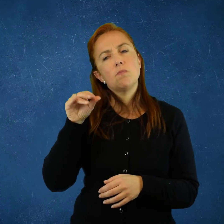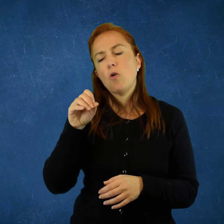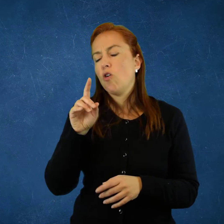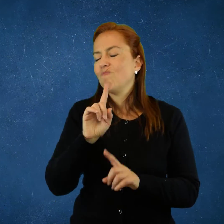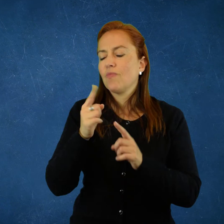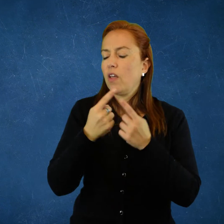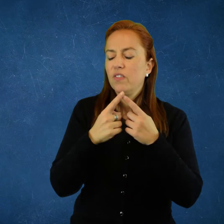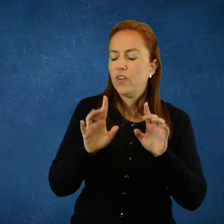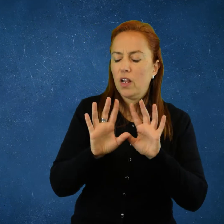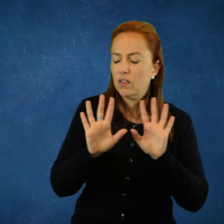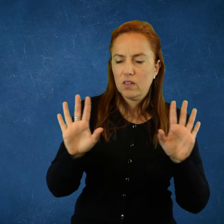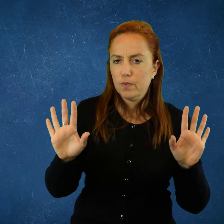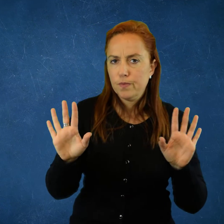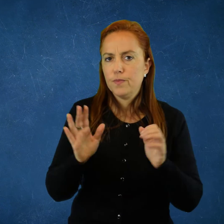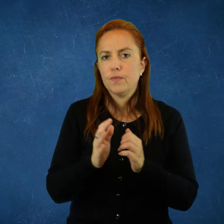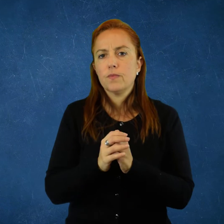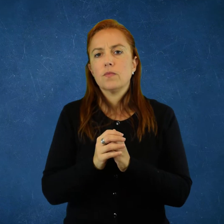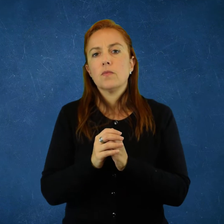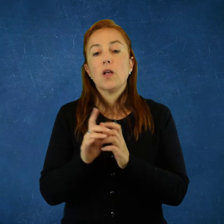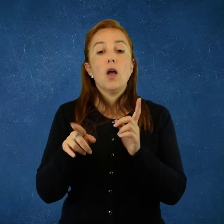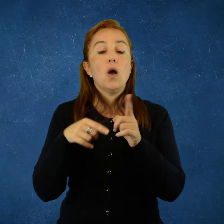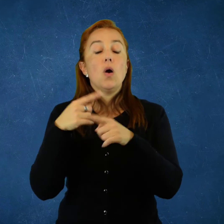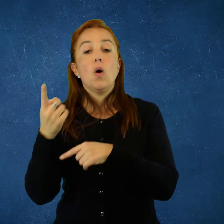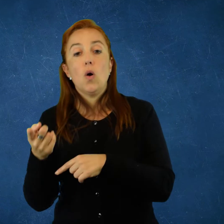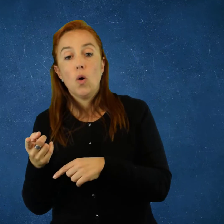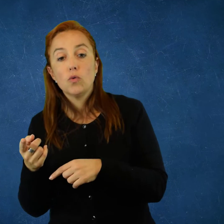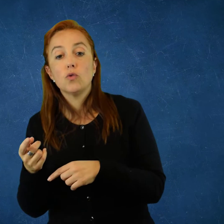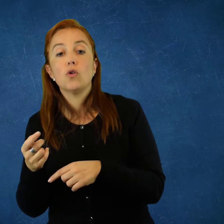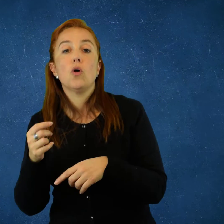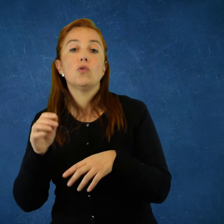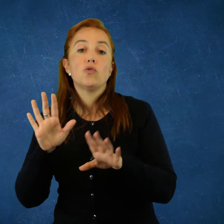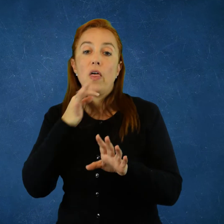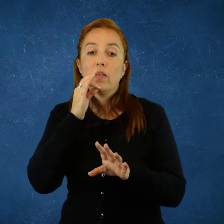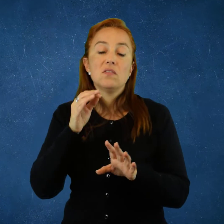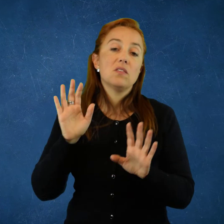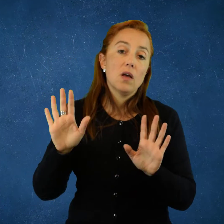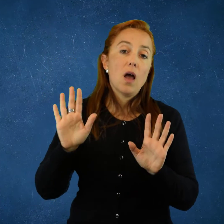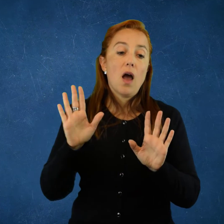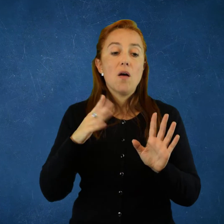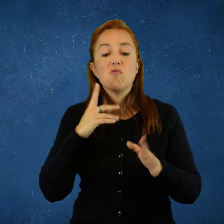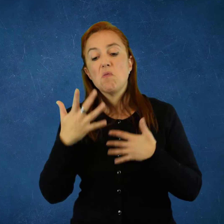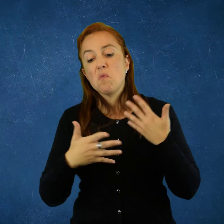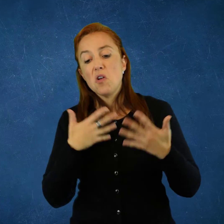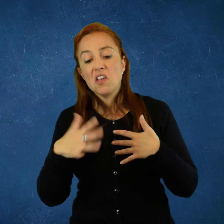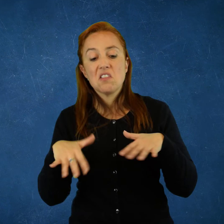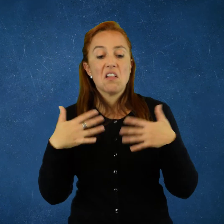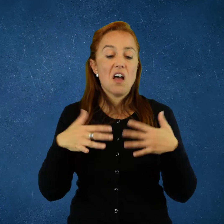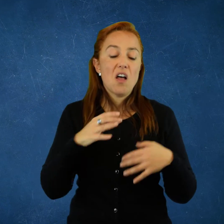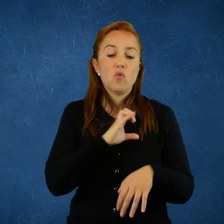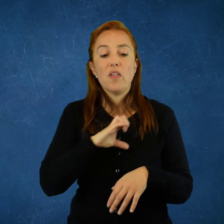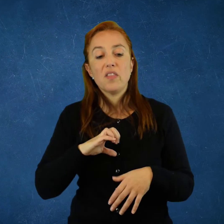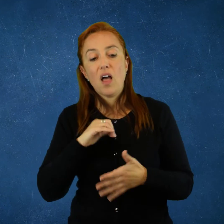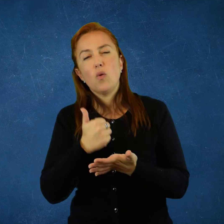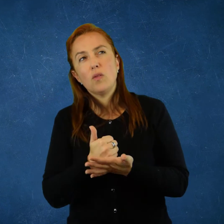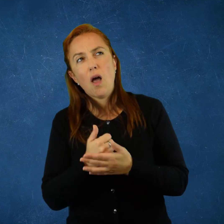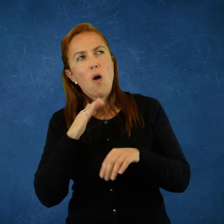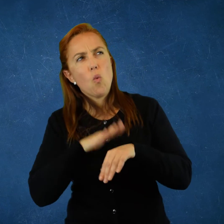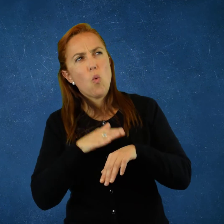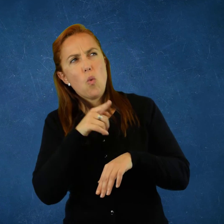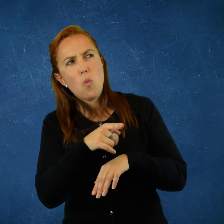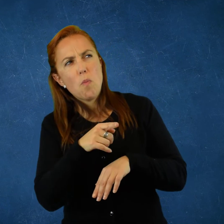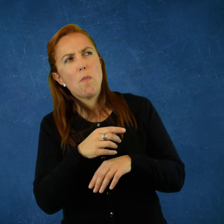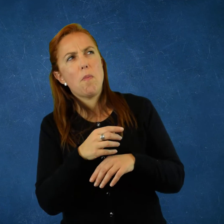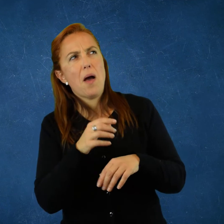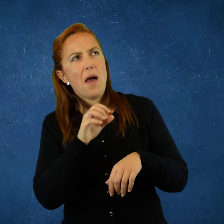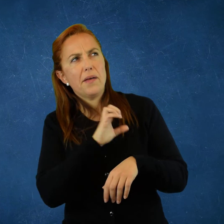explican el fenómeno imperialista por otro lado. Y por supuesto están los kenecianos que dicen, sí, a ver, a mí no me